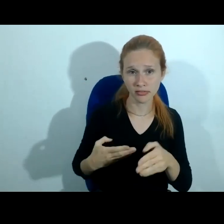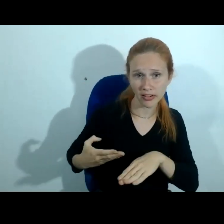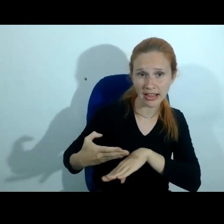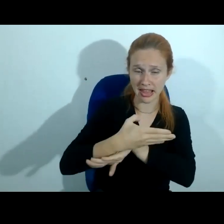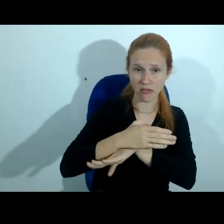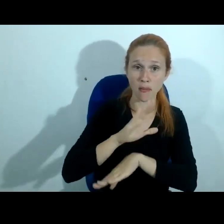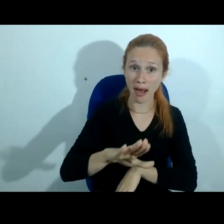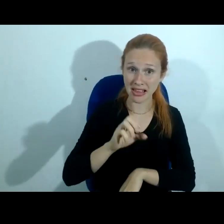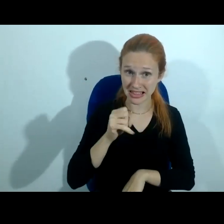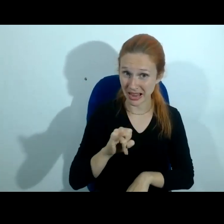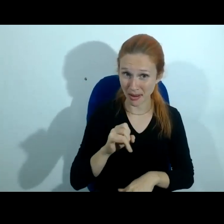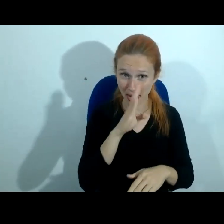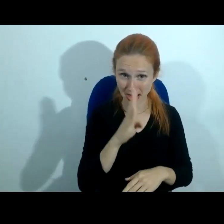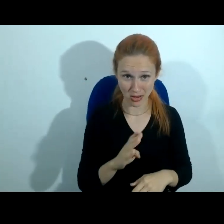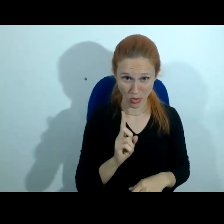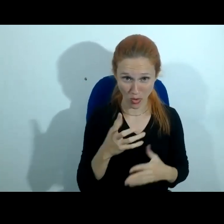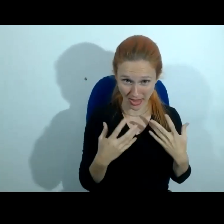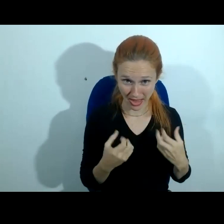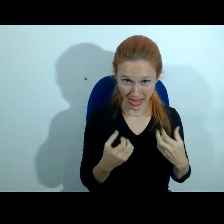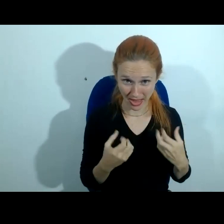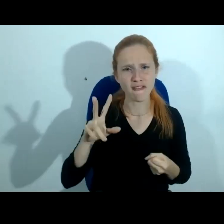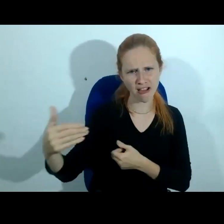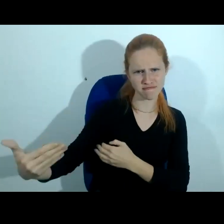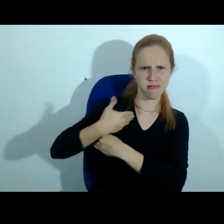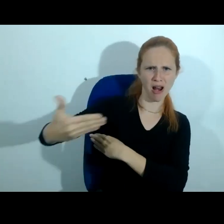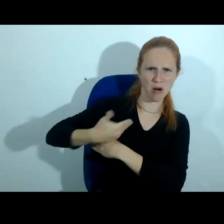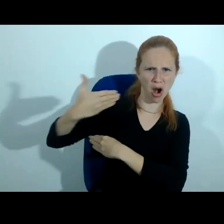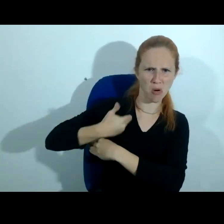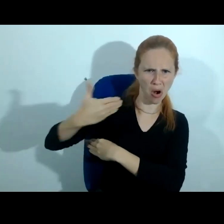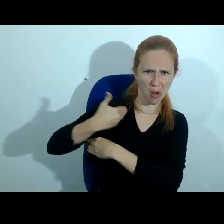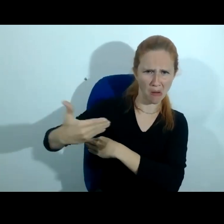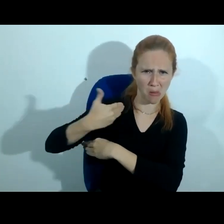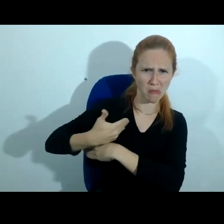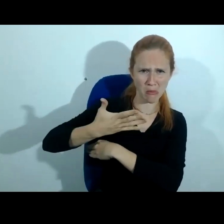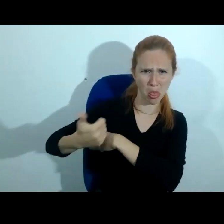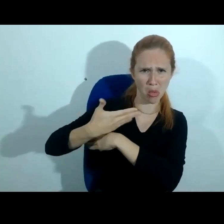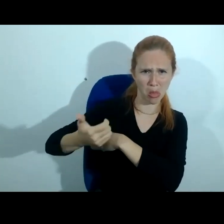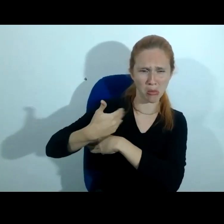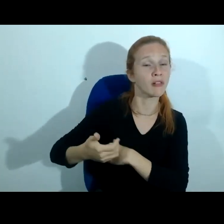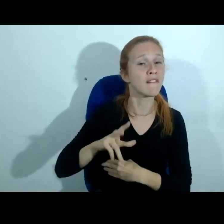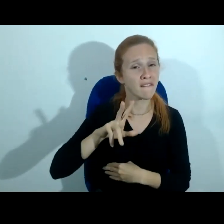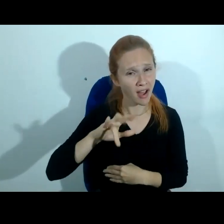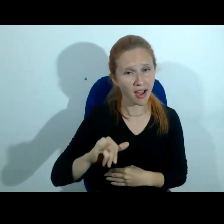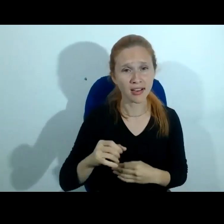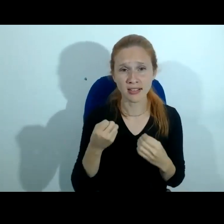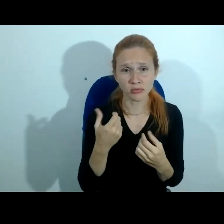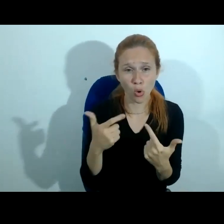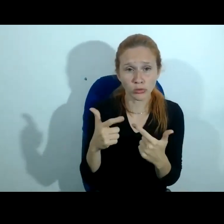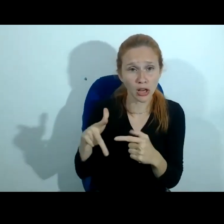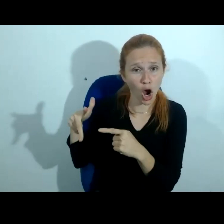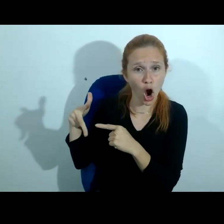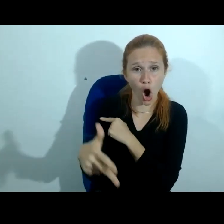Brasil vai virar um paraíso né dos criminosos cibernéticos porque é um país que não tem ferramentas jurídicas